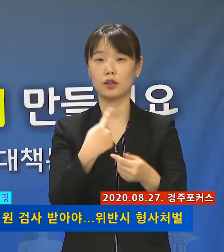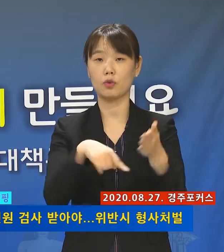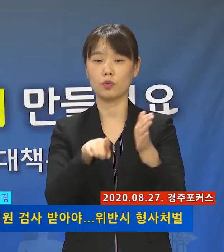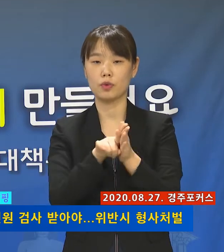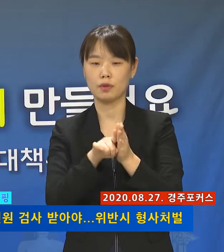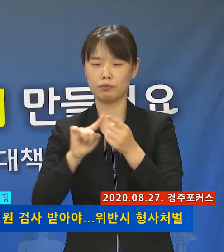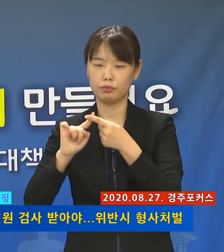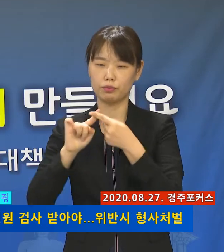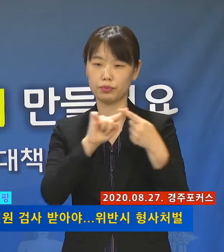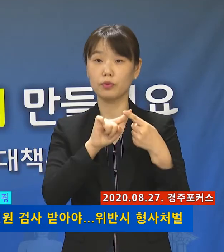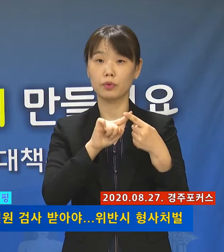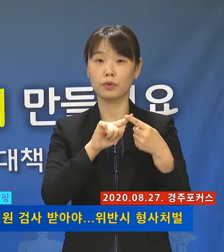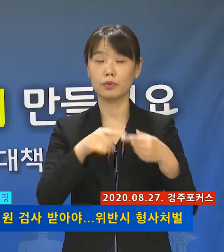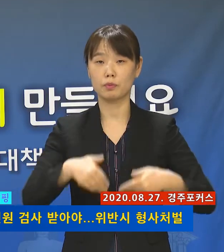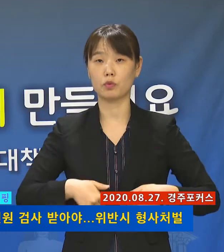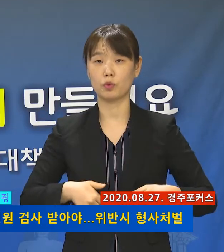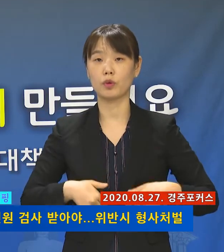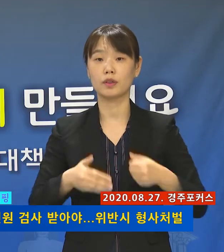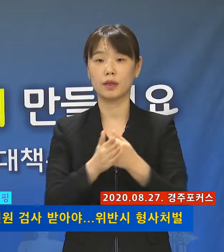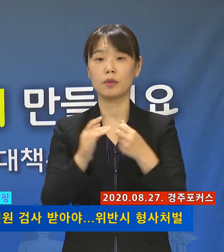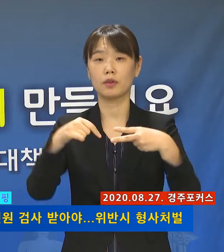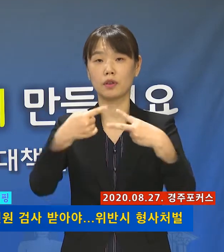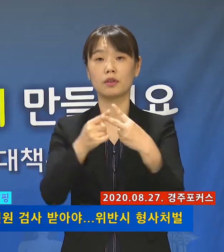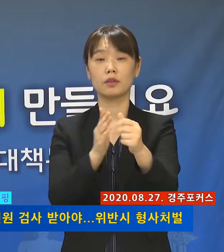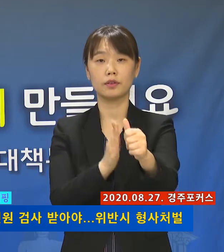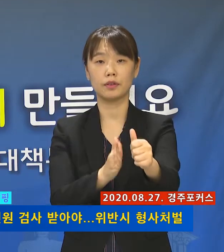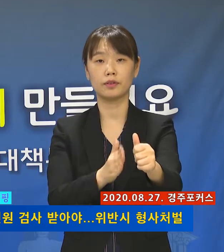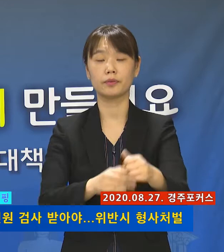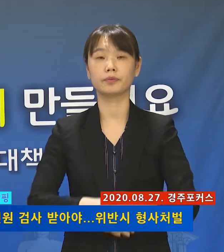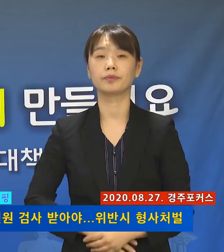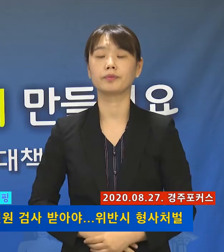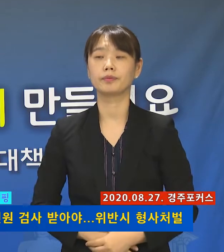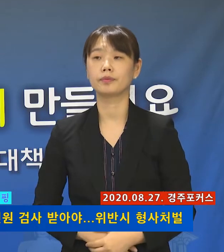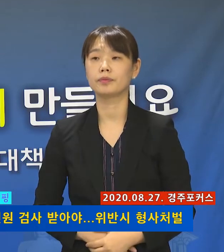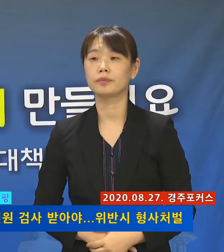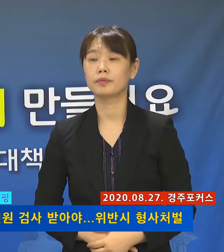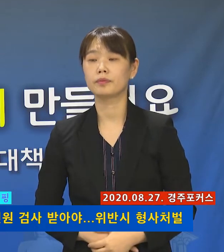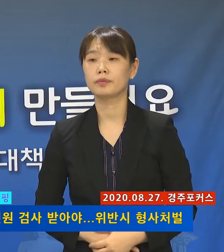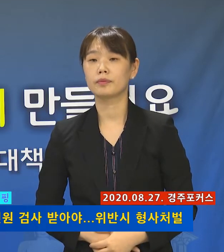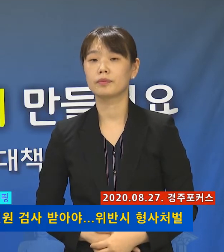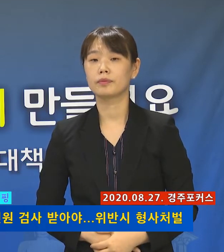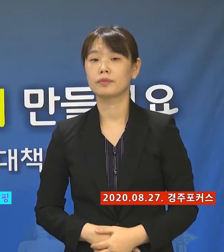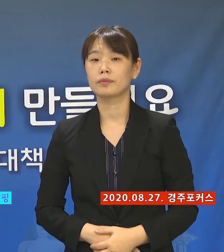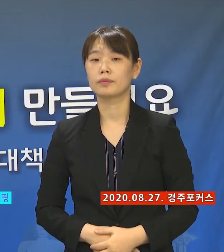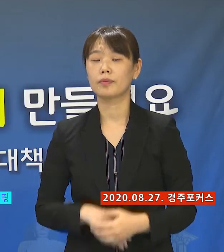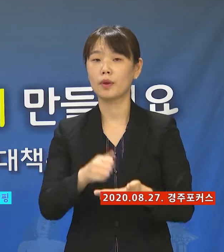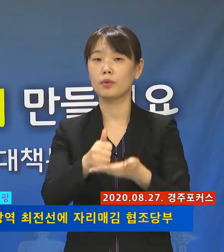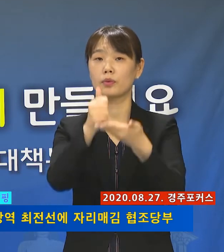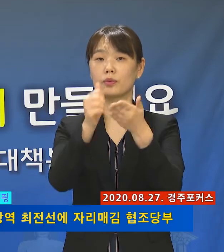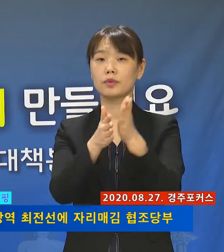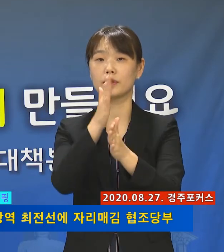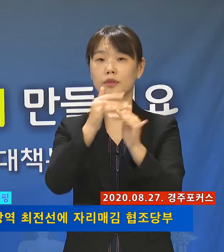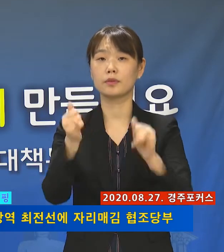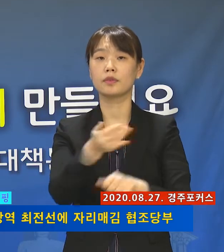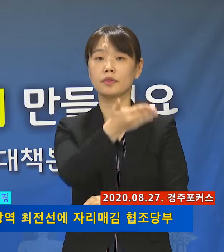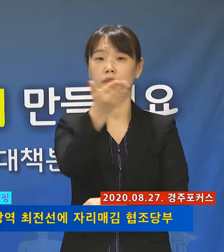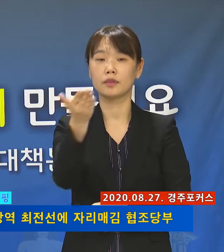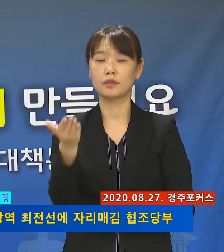필수적인 조치라는 점을 널리 이해하여 주시기 바랍니다. 정리하는 시민 여러분,